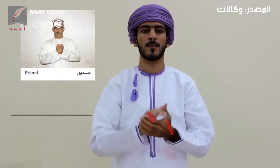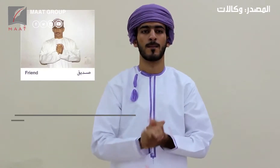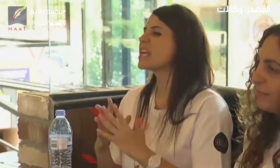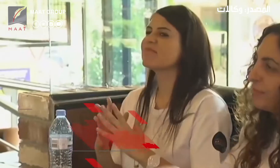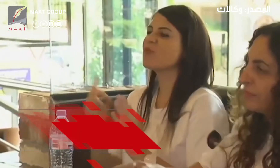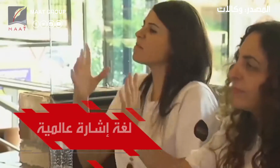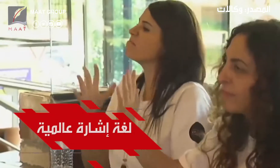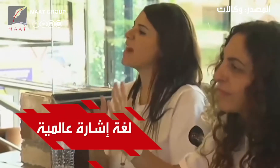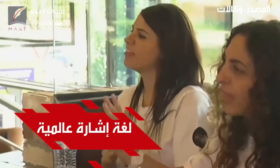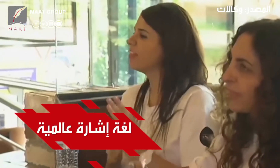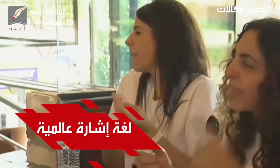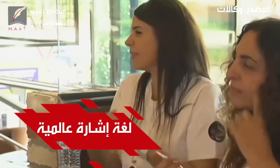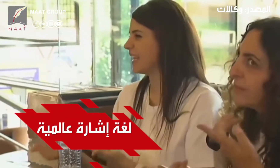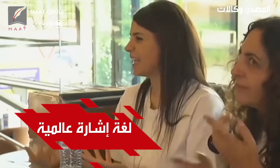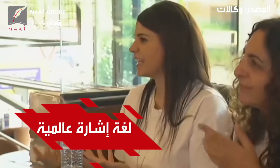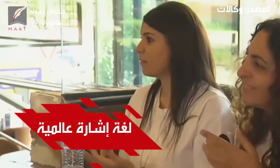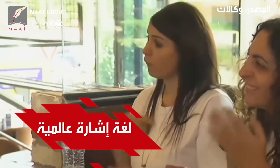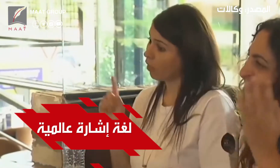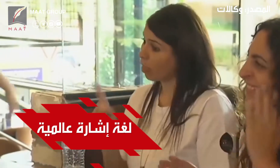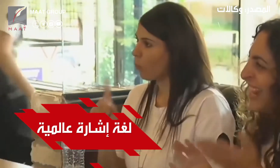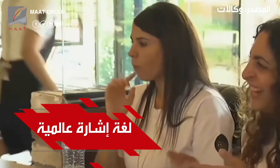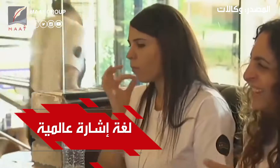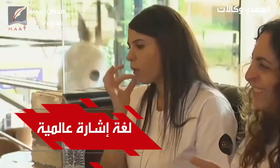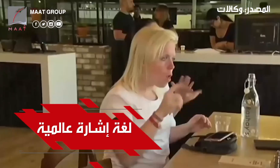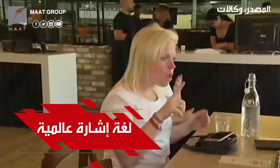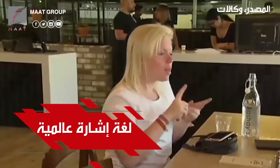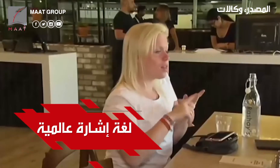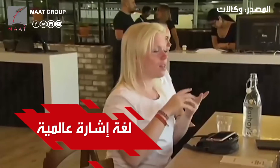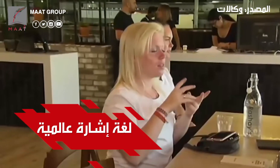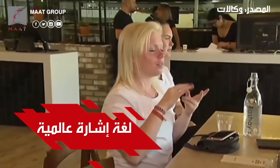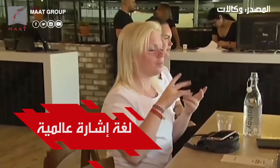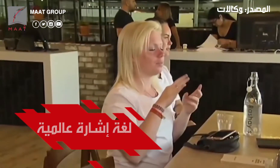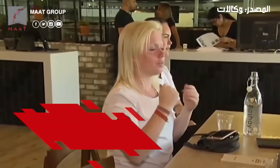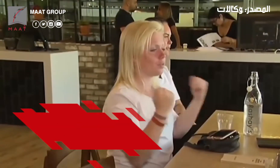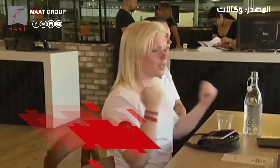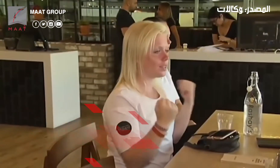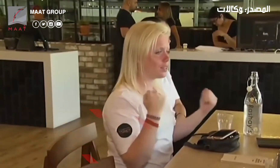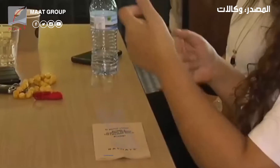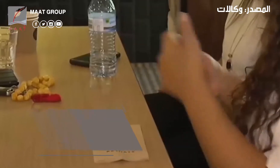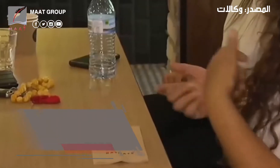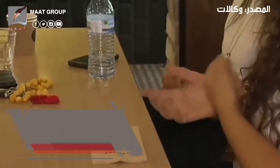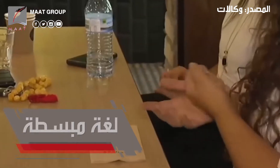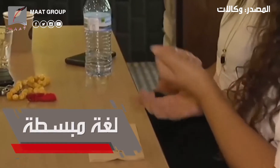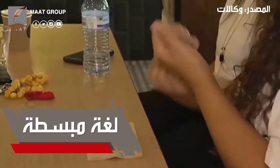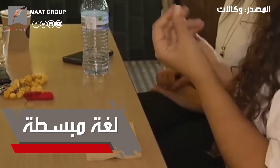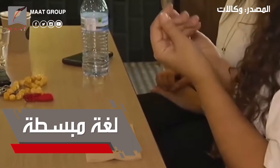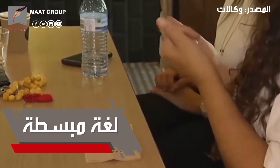هناك لغة إشارة عالمية تستخدم في اللقاءات الدولية وأثناء الترحال لغة الإشارة الدولية